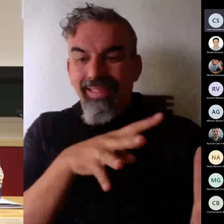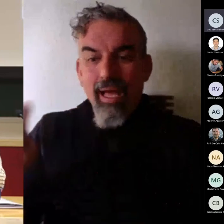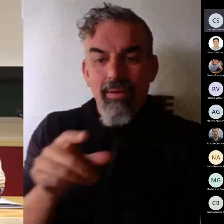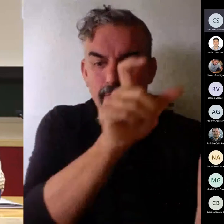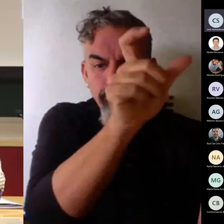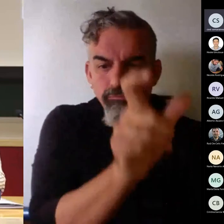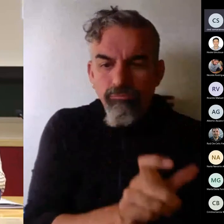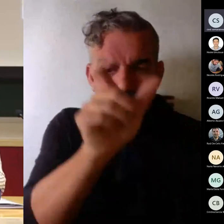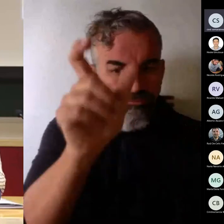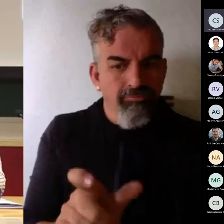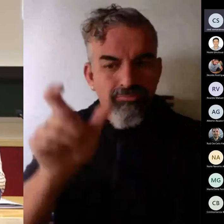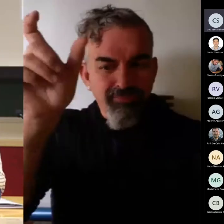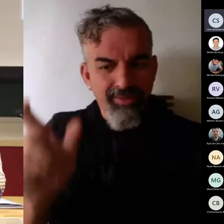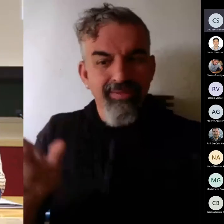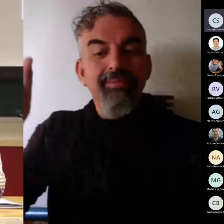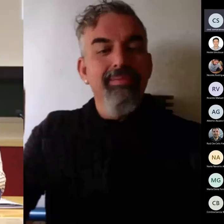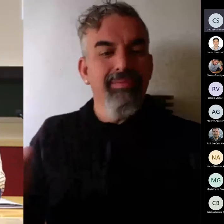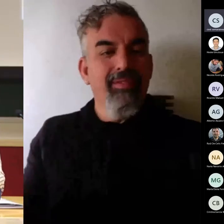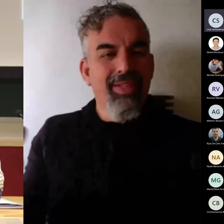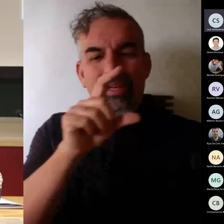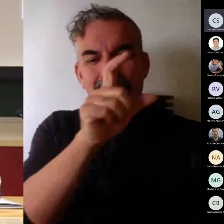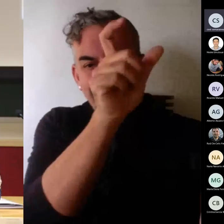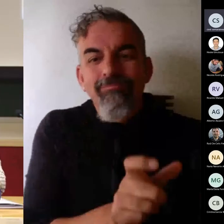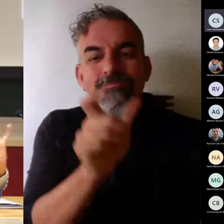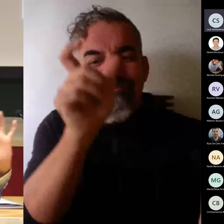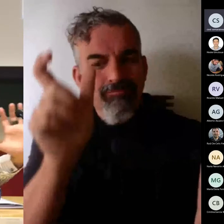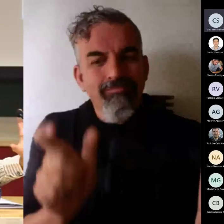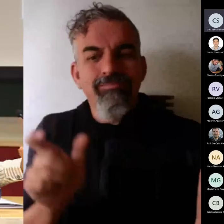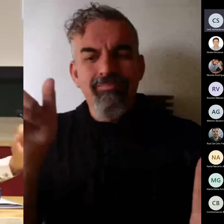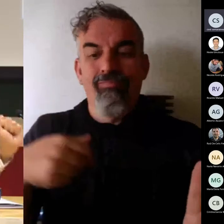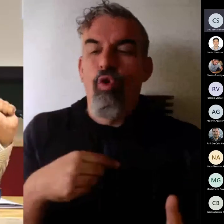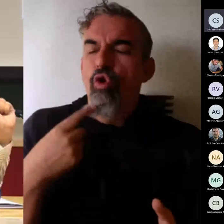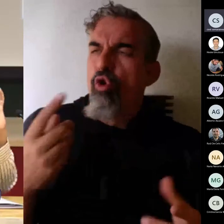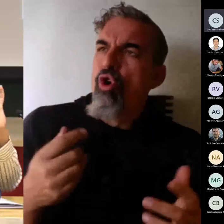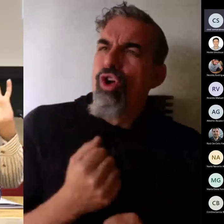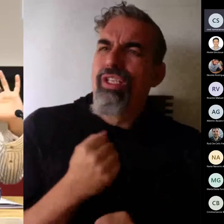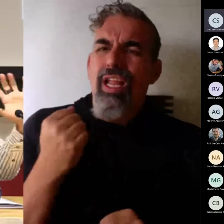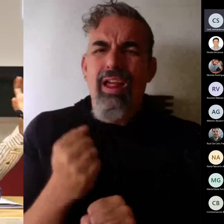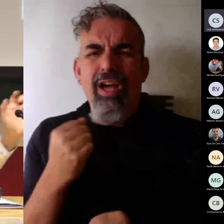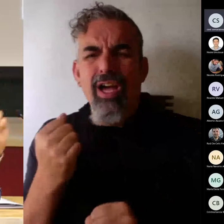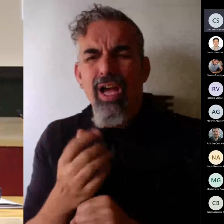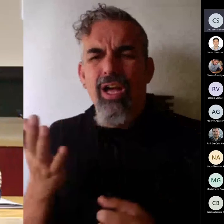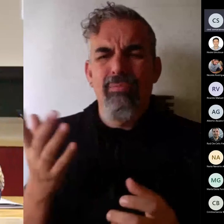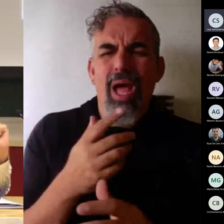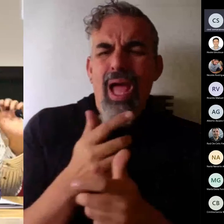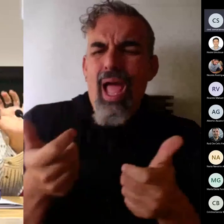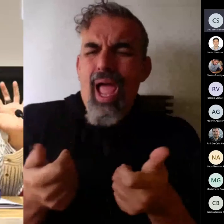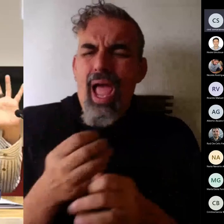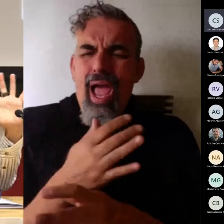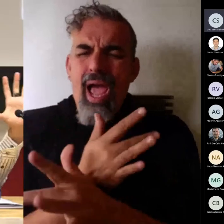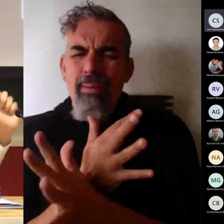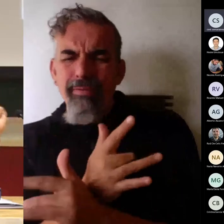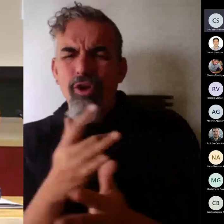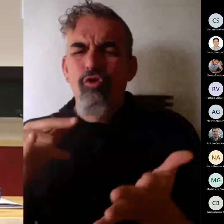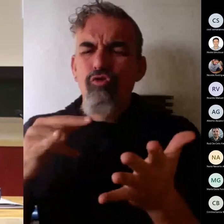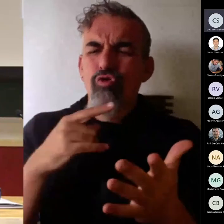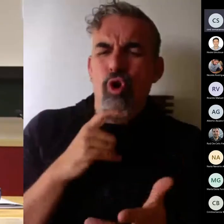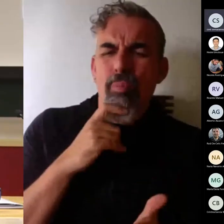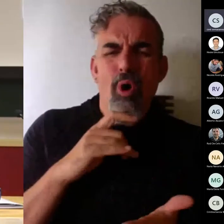tienen que estar alineados yo no puedo decir voy a trabajar la gamificación como metodología voy a trabajar la